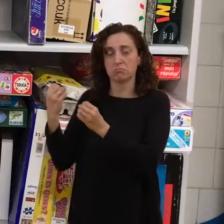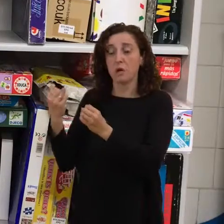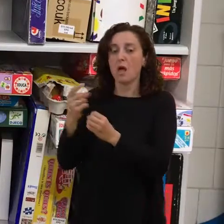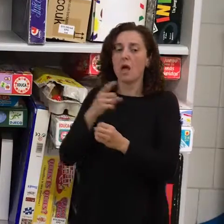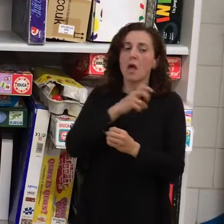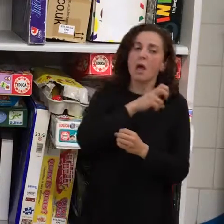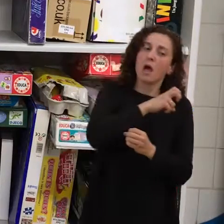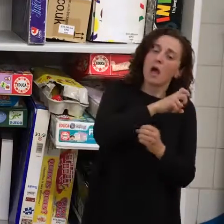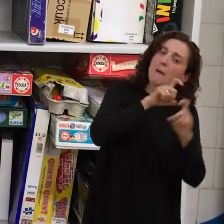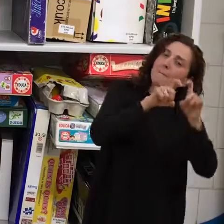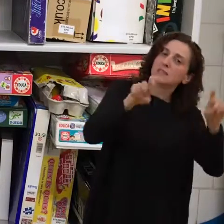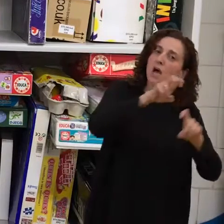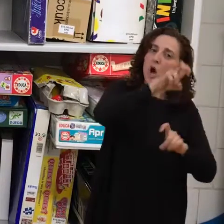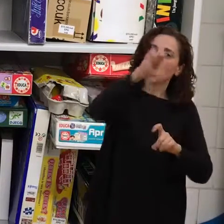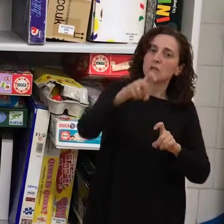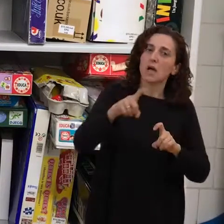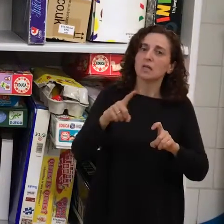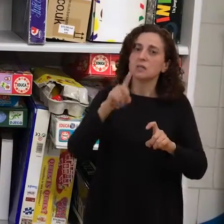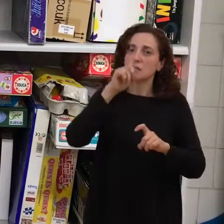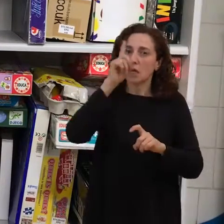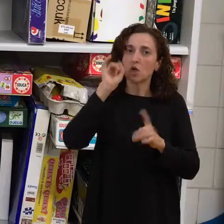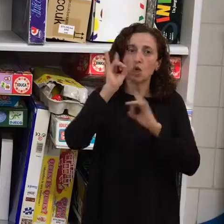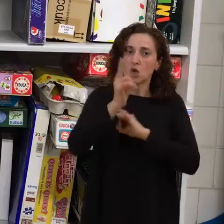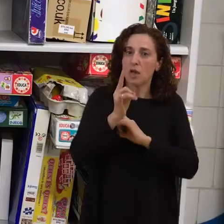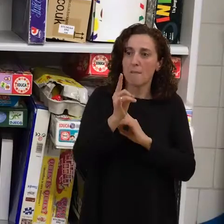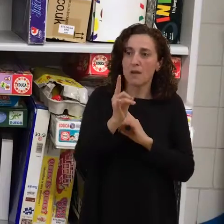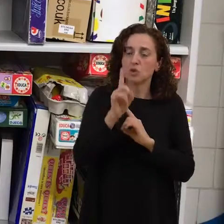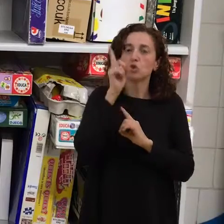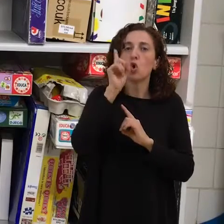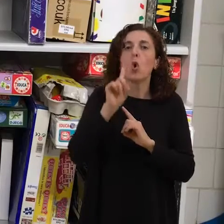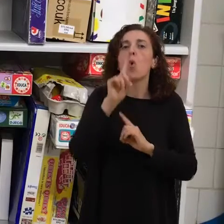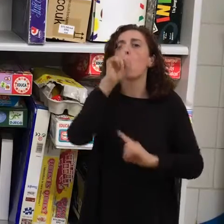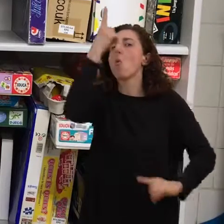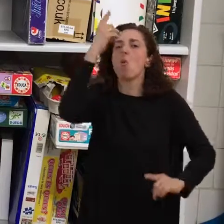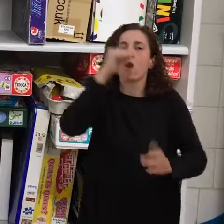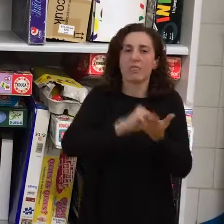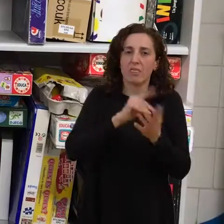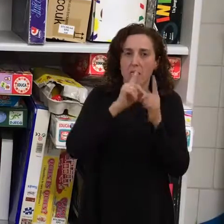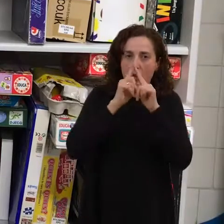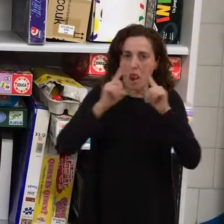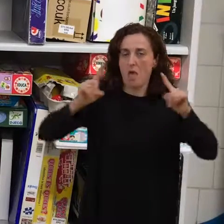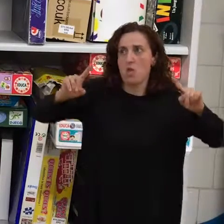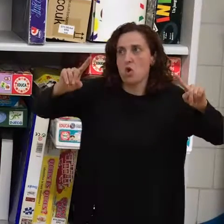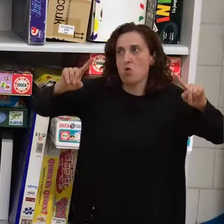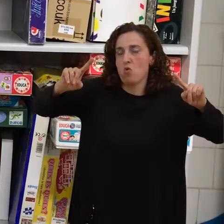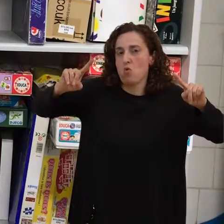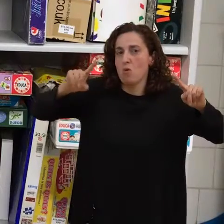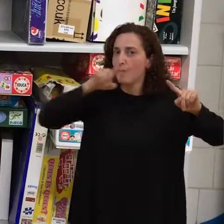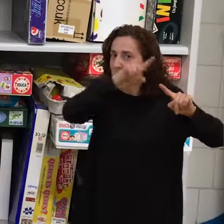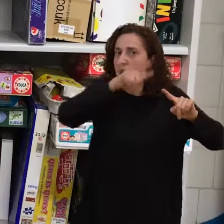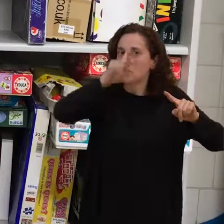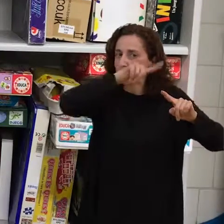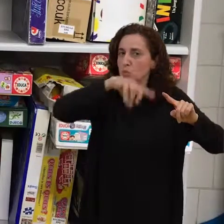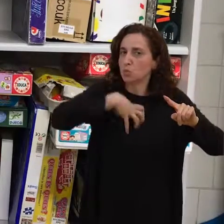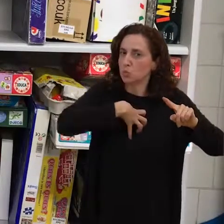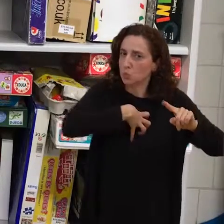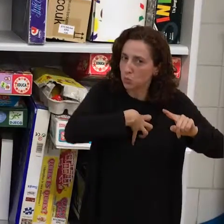llaman más que una vez al año, pero que les cuesta entender que podrían, pudiesen